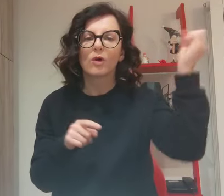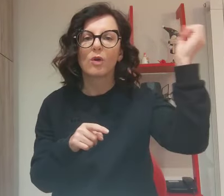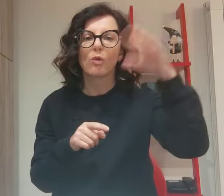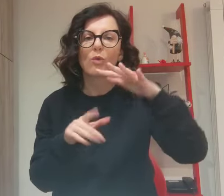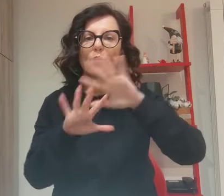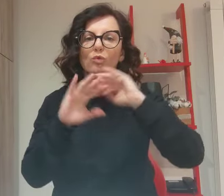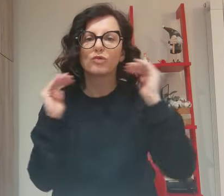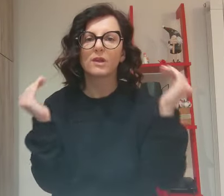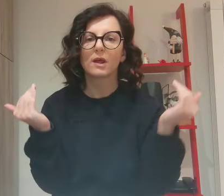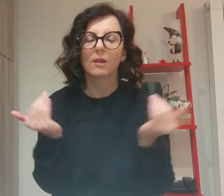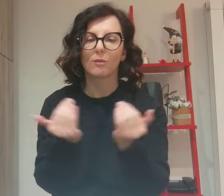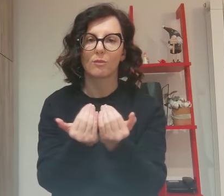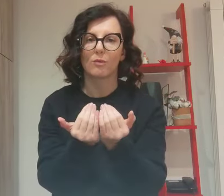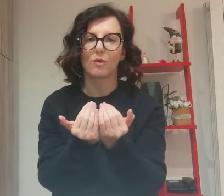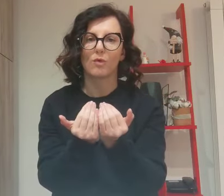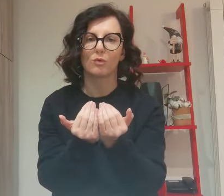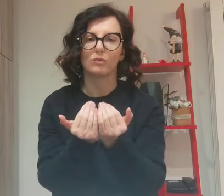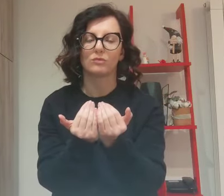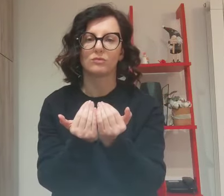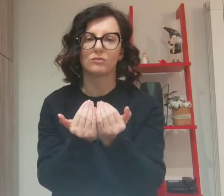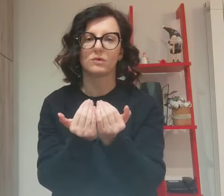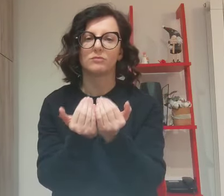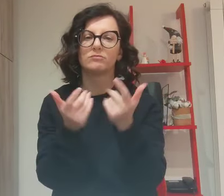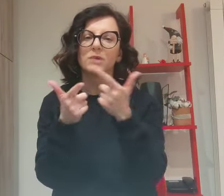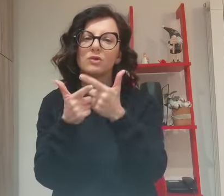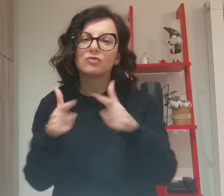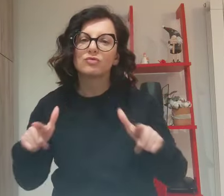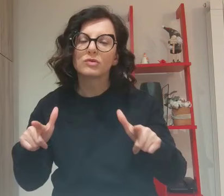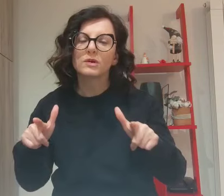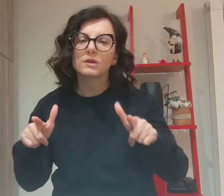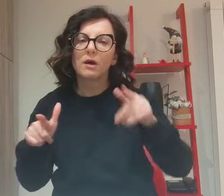Non può restare nascosta una città che è sopra un monte.